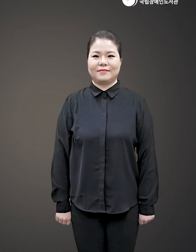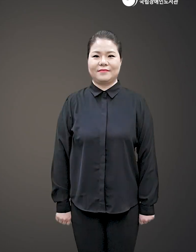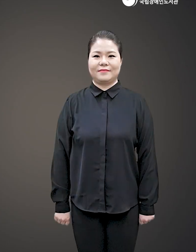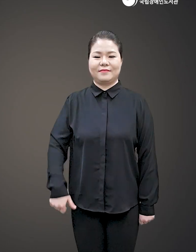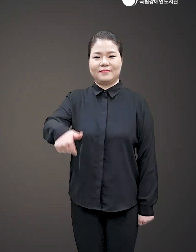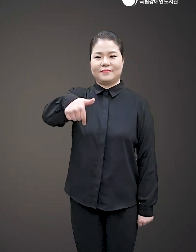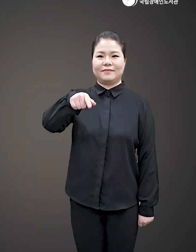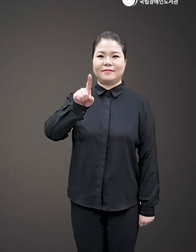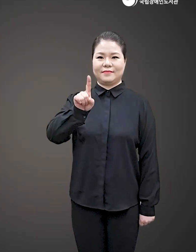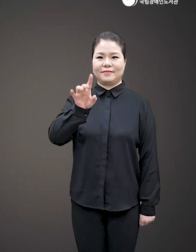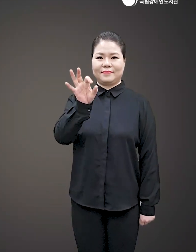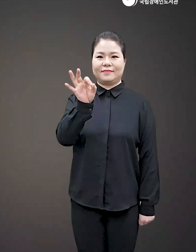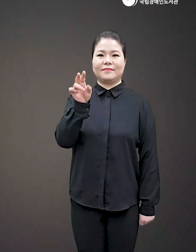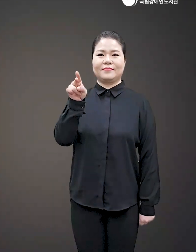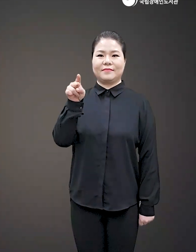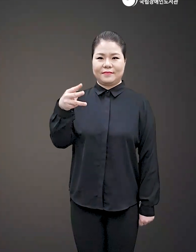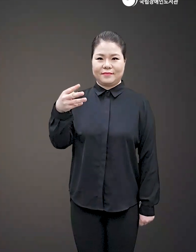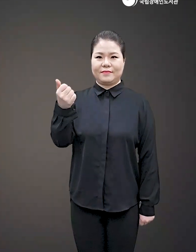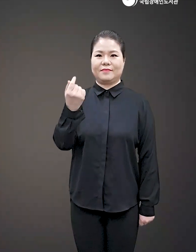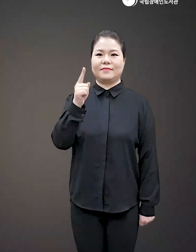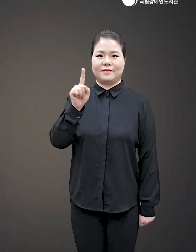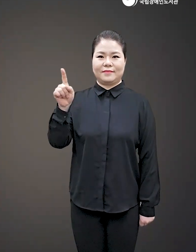가열화 줄무늬